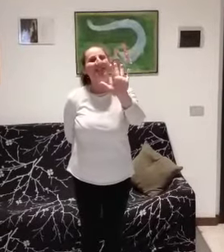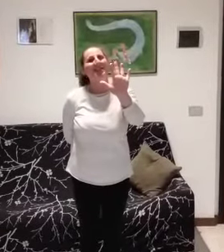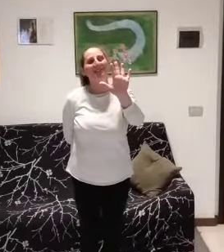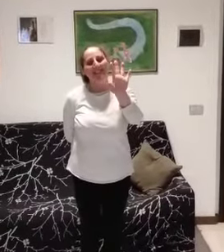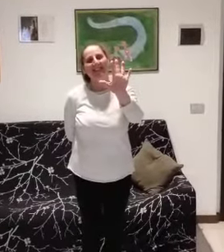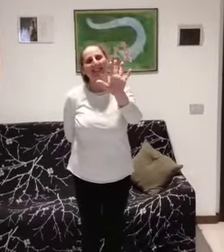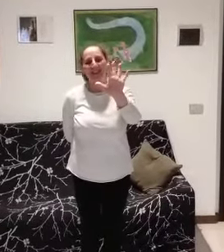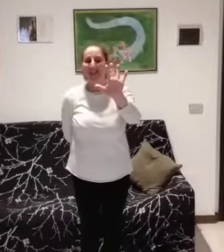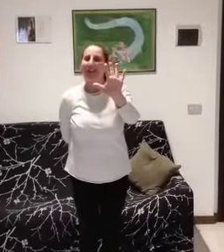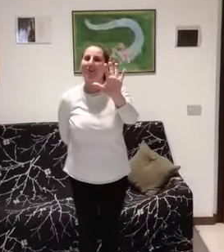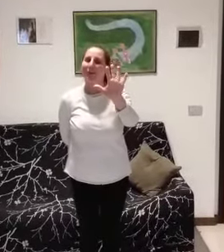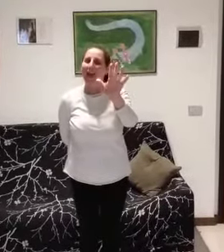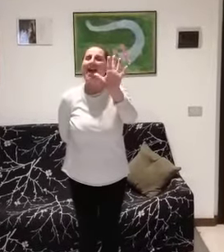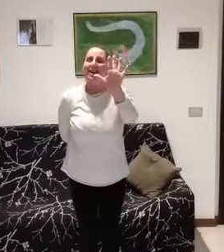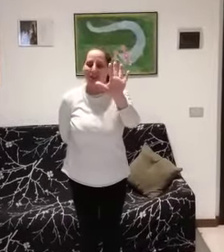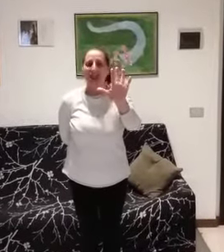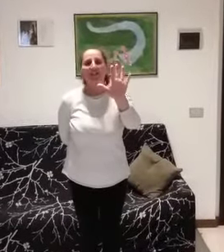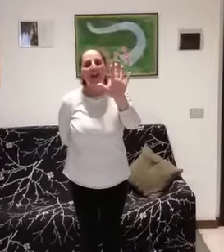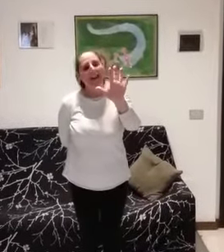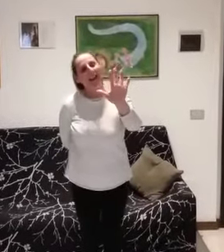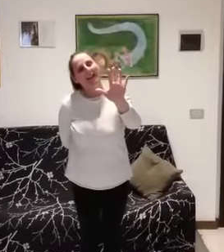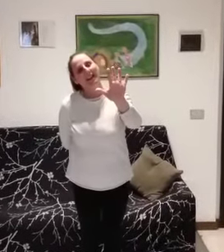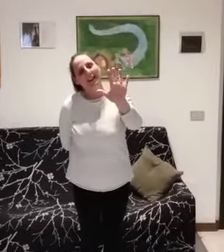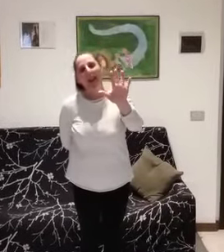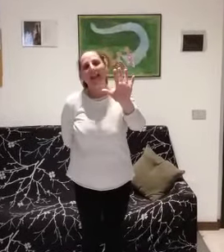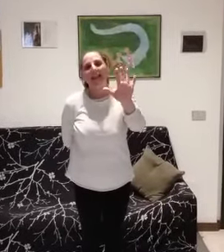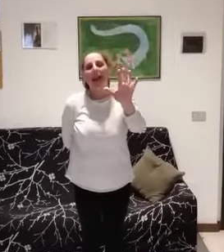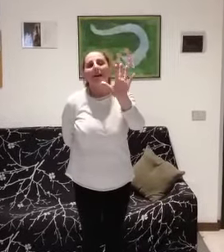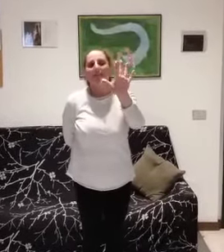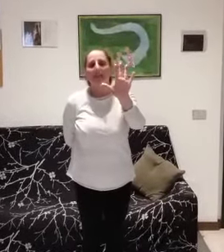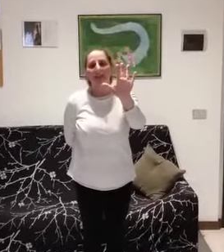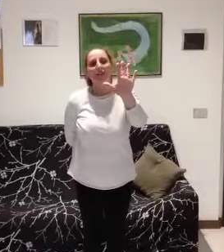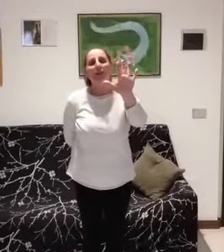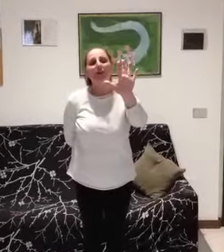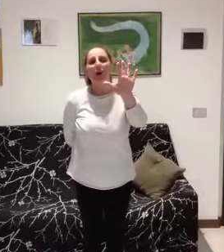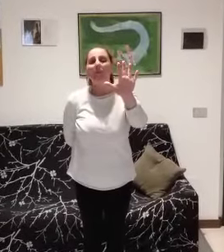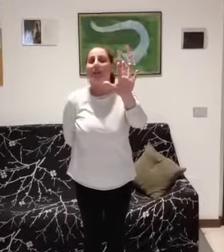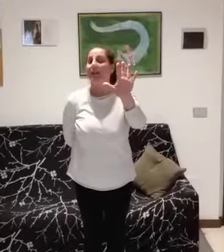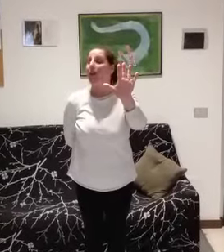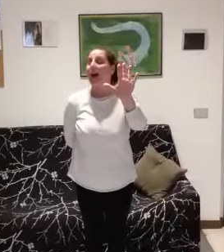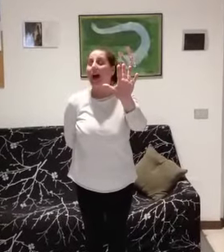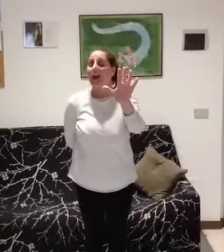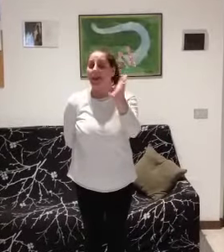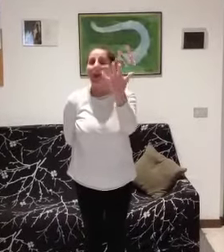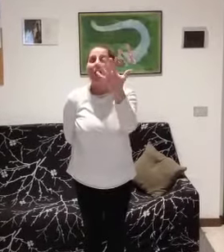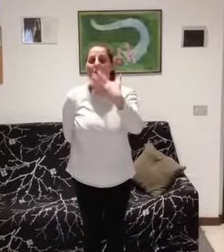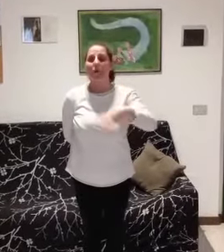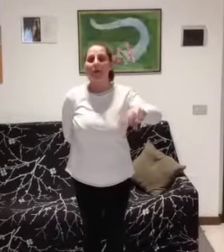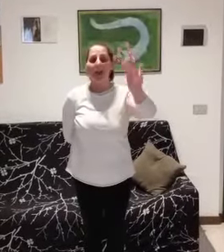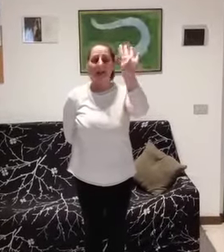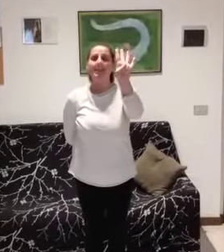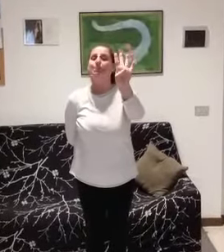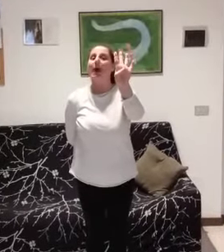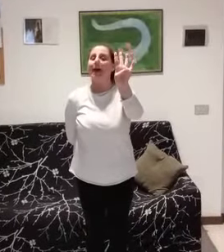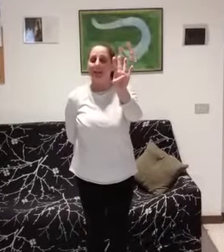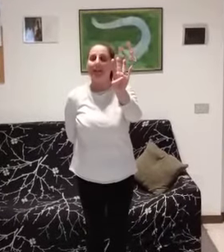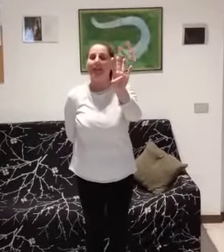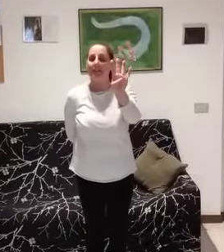rimaste cinque, cinque gallinelle, passarono nuovi guai, una era sparita,